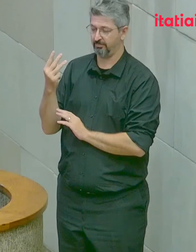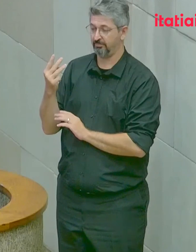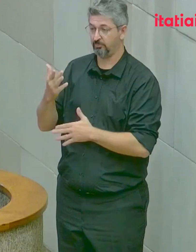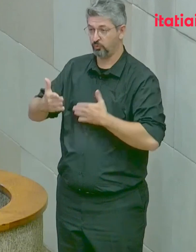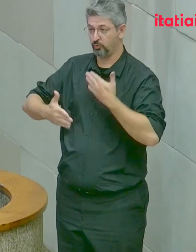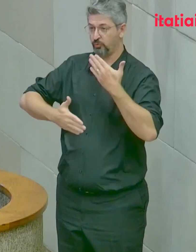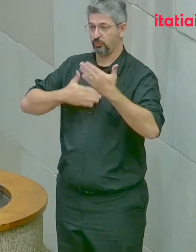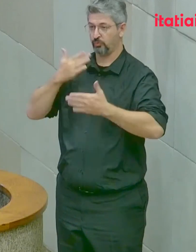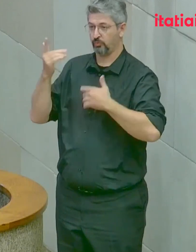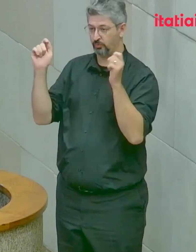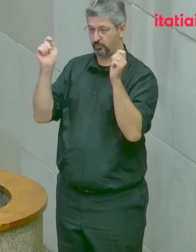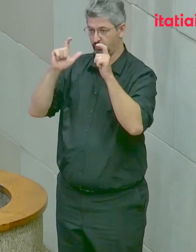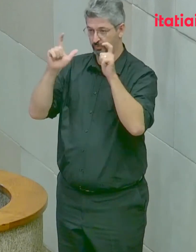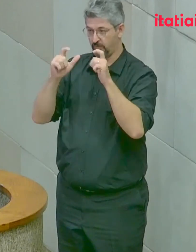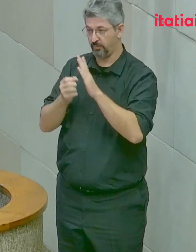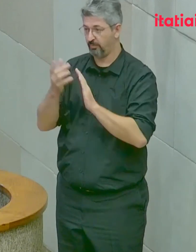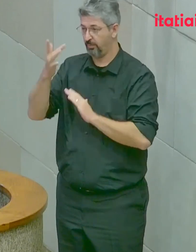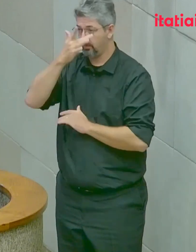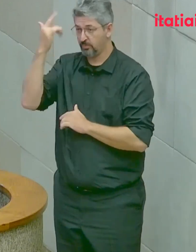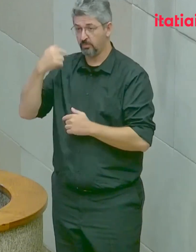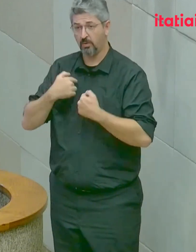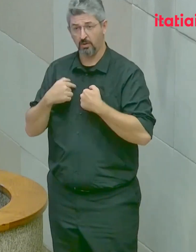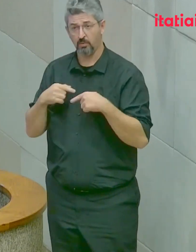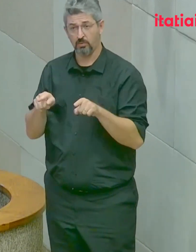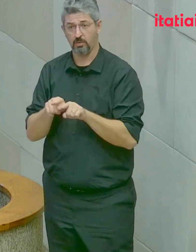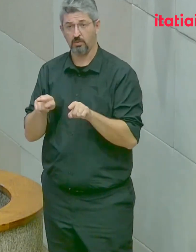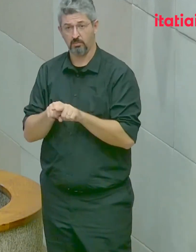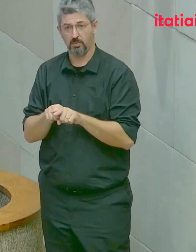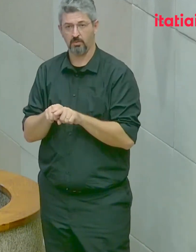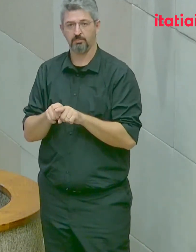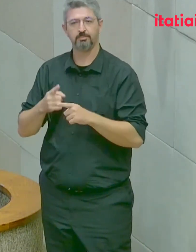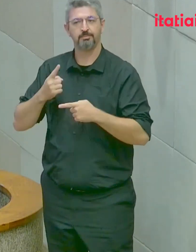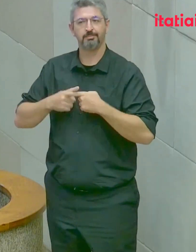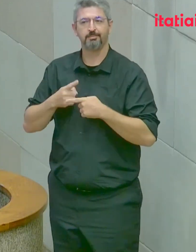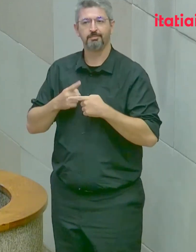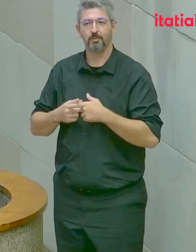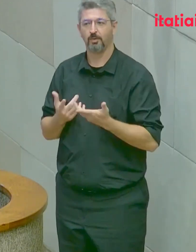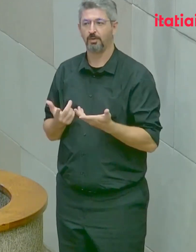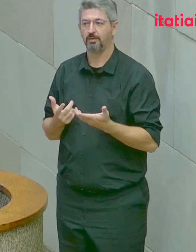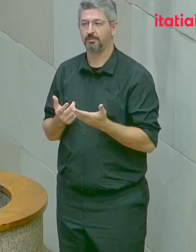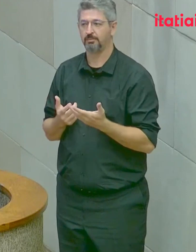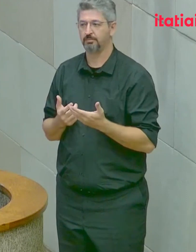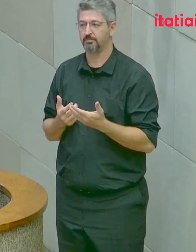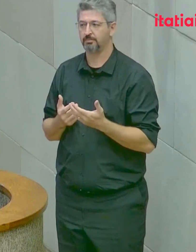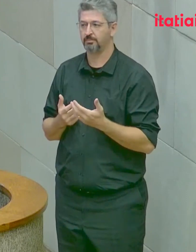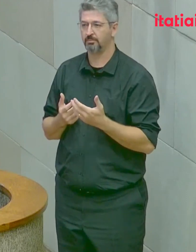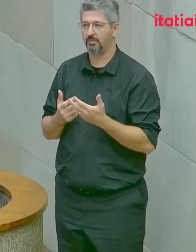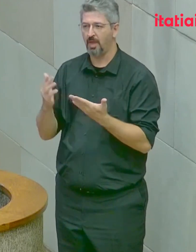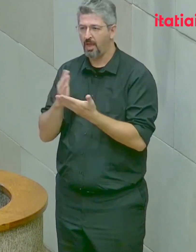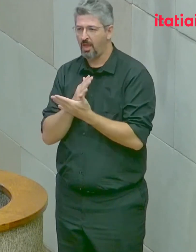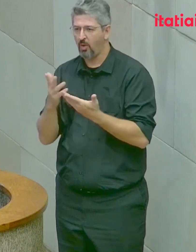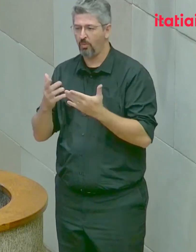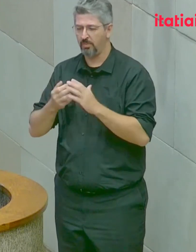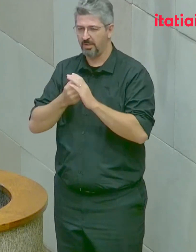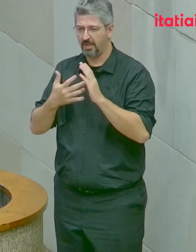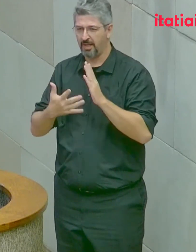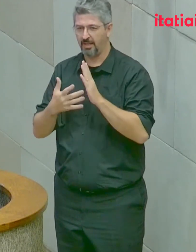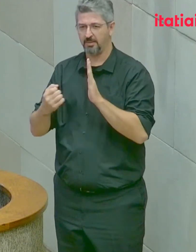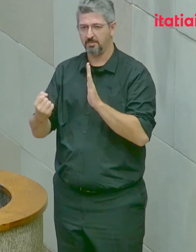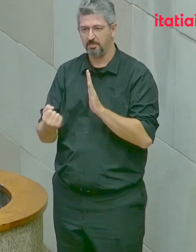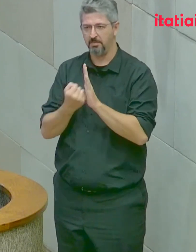muitos a mim próprio por algumas marcas ou características